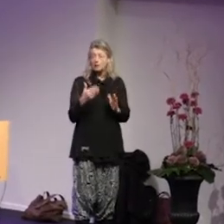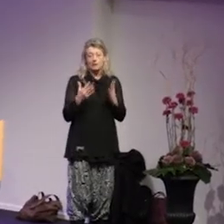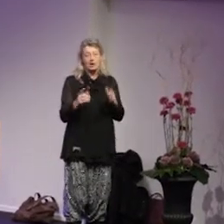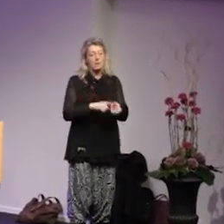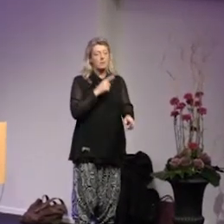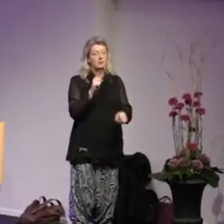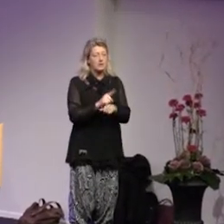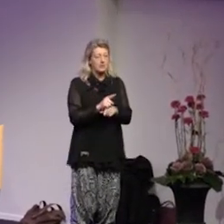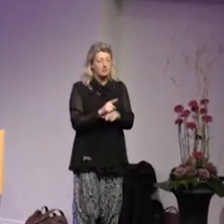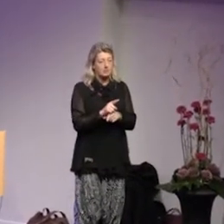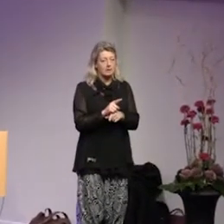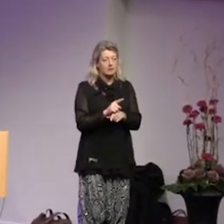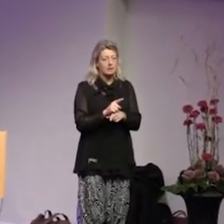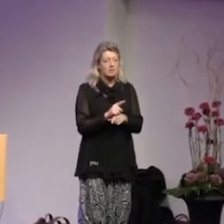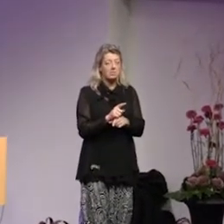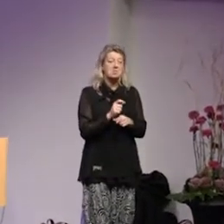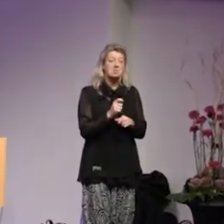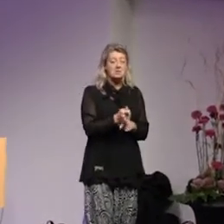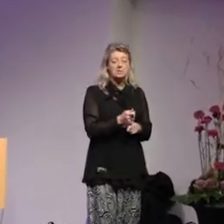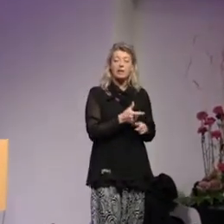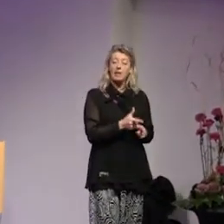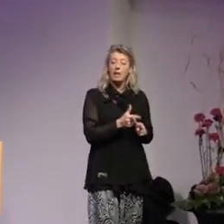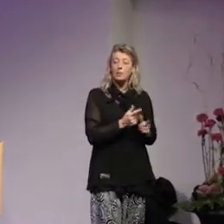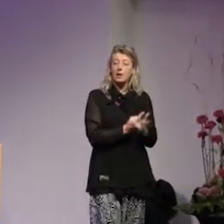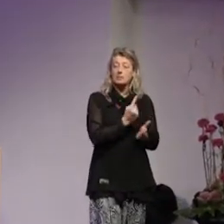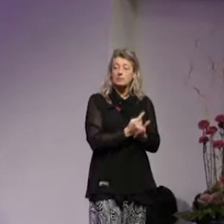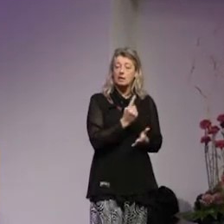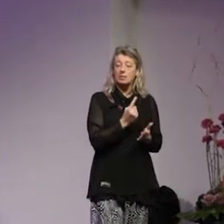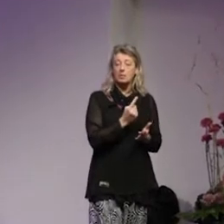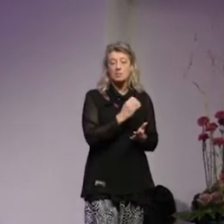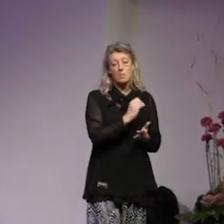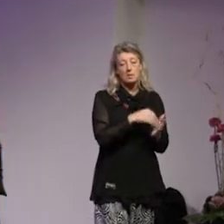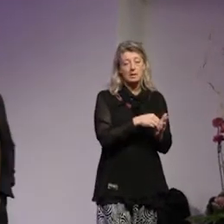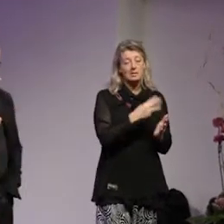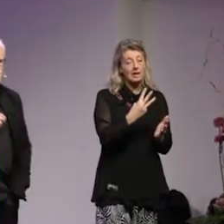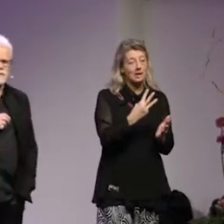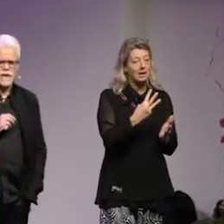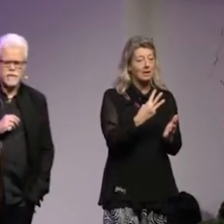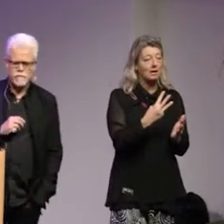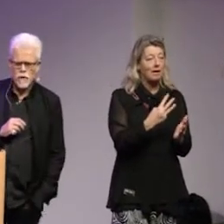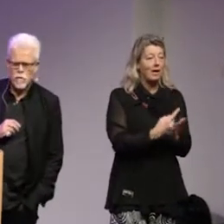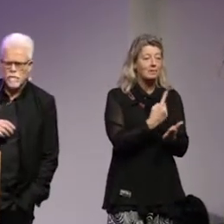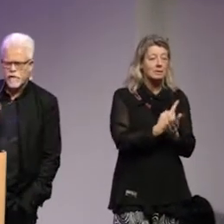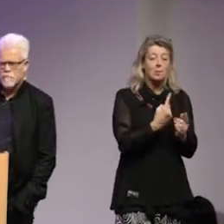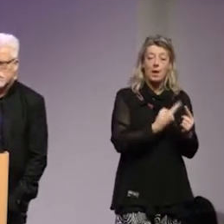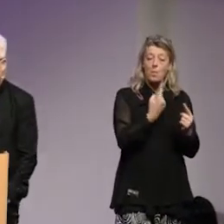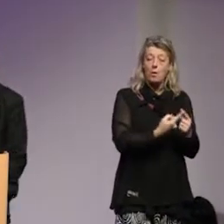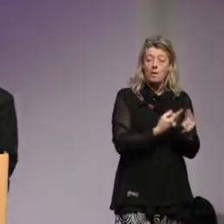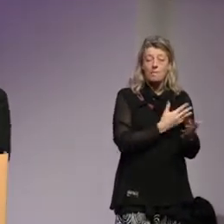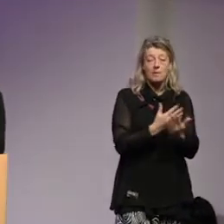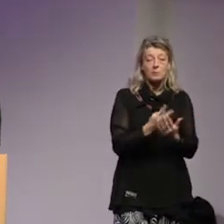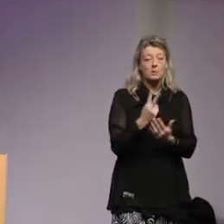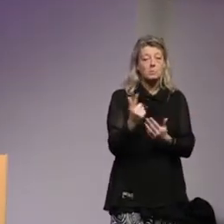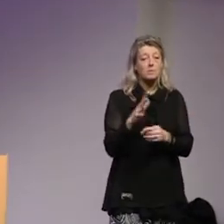länge var det lite terrorincidenter varierade mellan noll och tre incidenter per år fram till